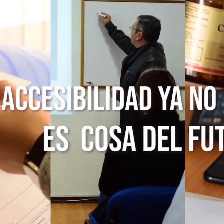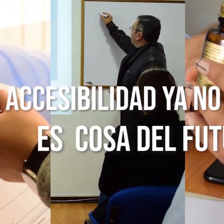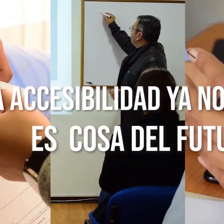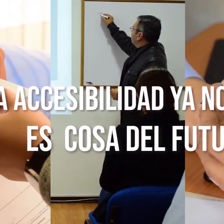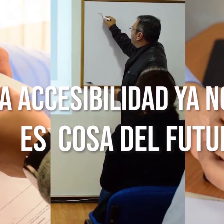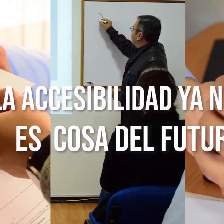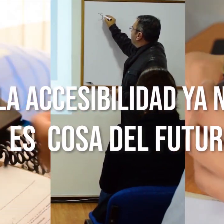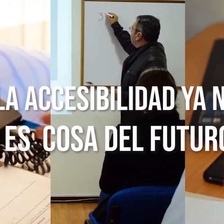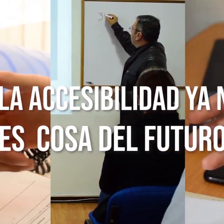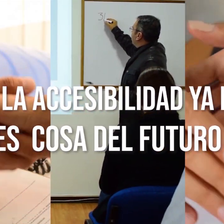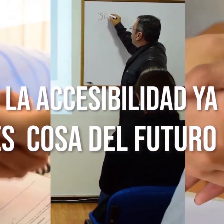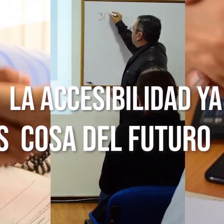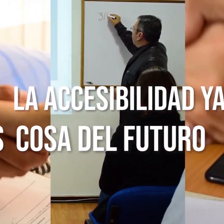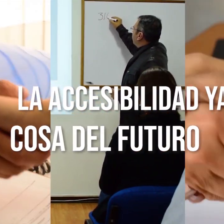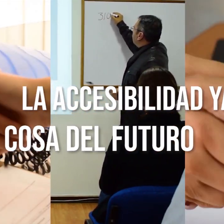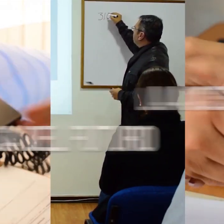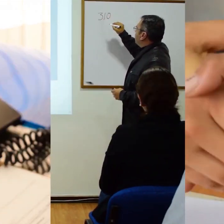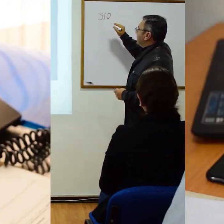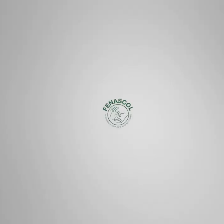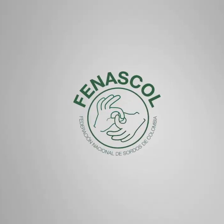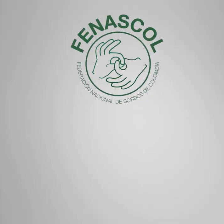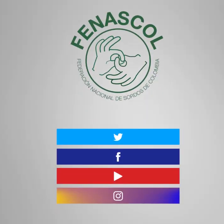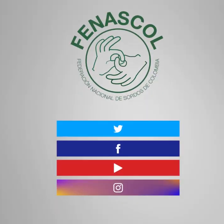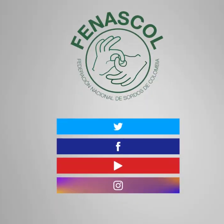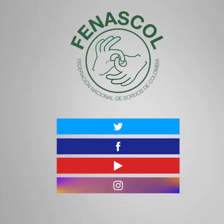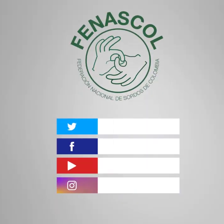Porque la accesibilidad ya no es cosa del futuro, de la mano de Servir.